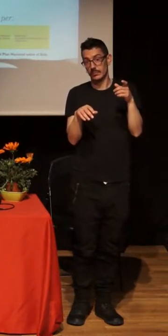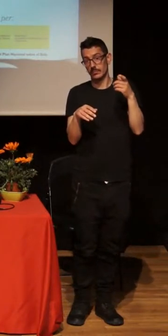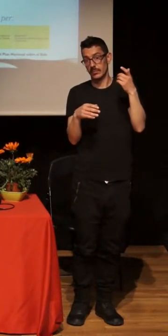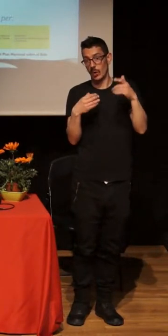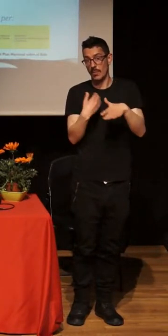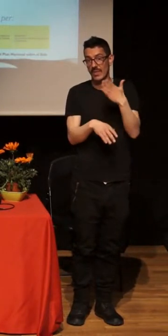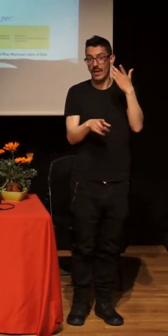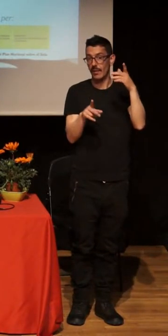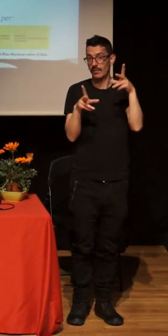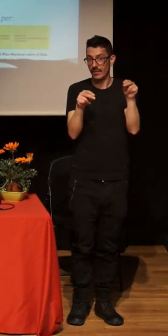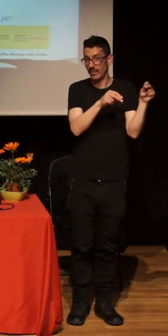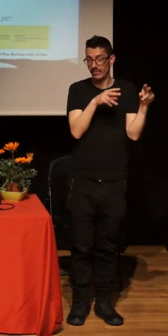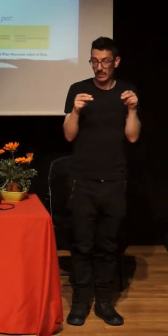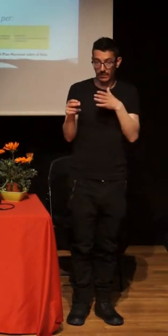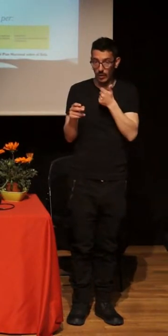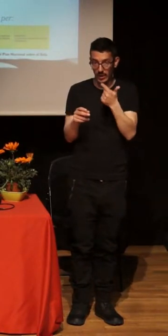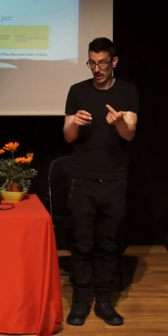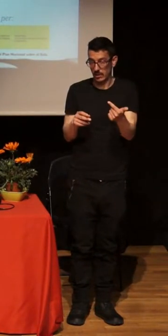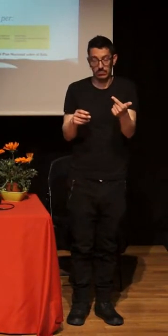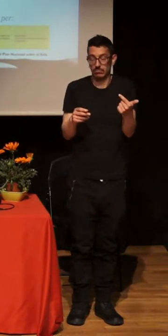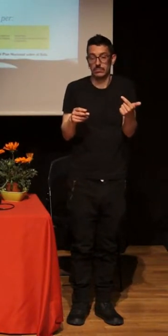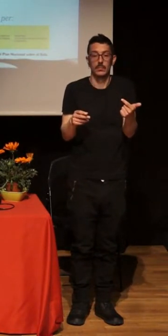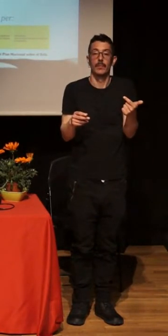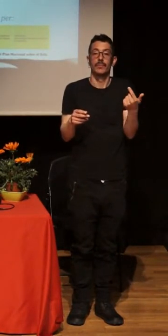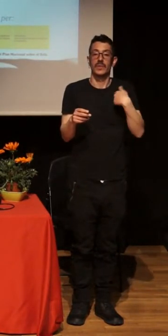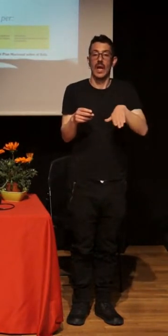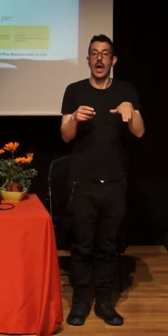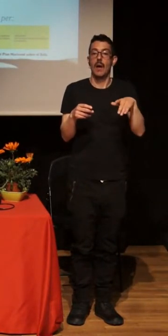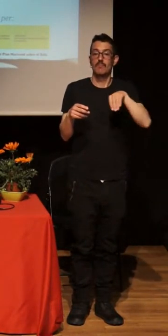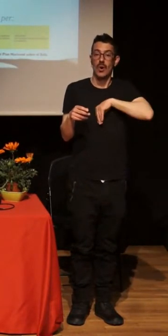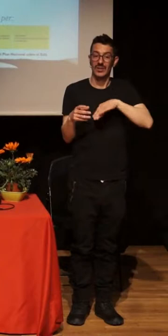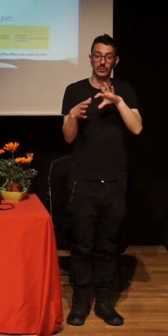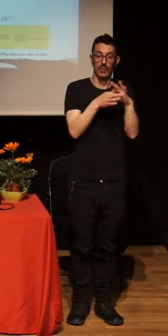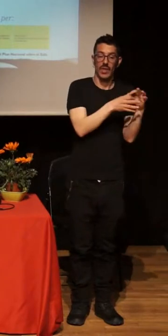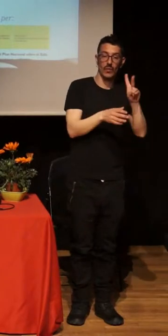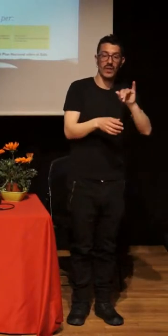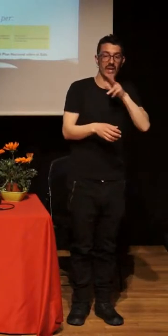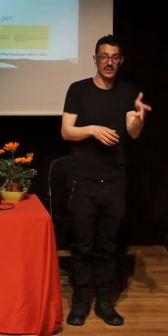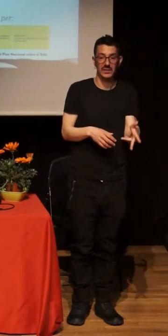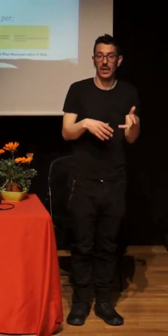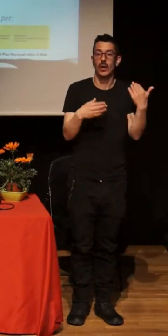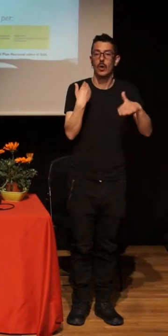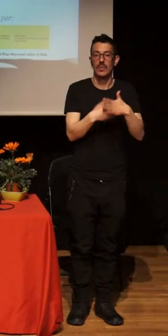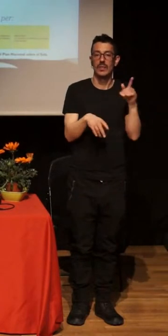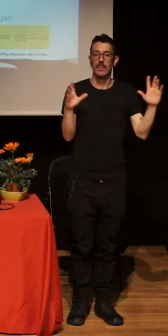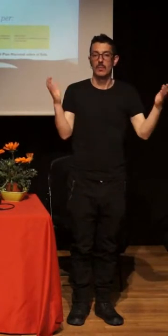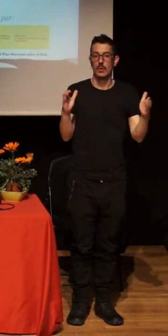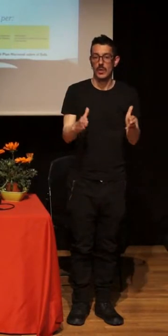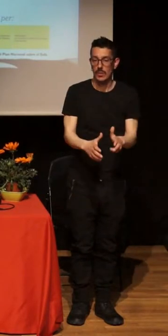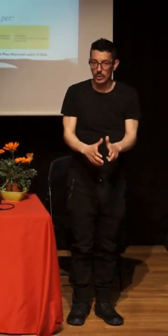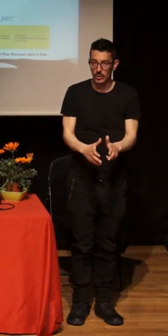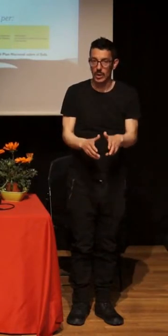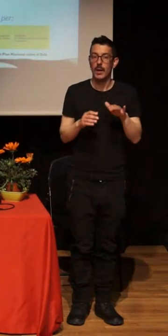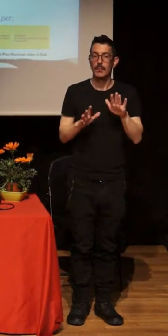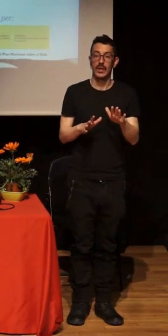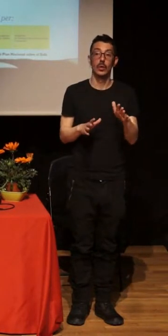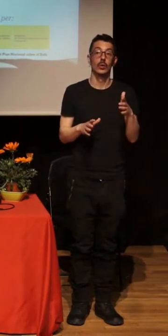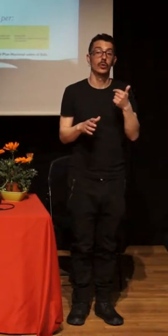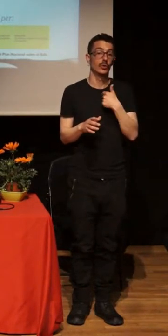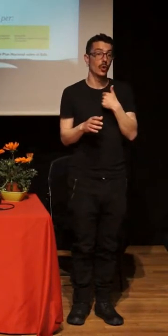las personas que trabajábamos en aquel momento en prevención del VIH. No sé qué ha sido de nosotras. Empecé la frase, hemos pasado de talleristas